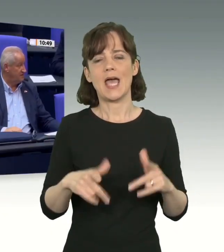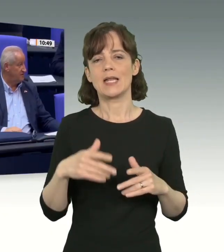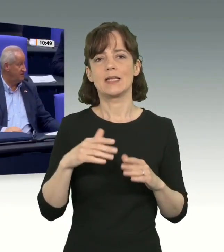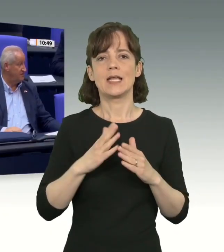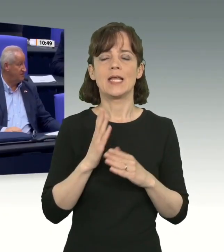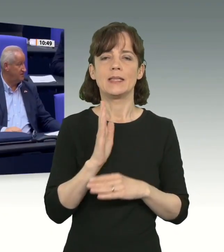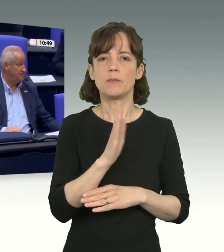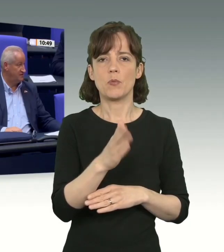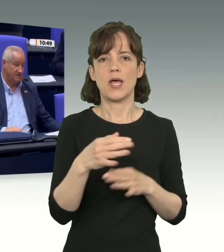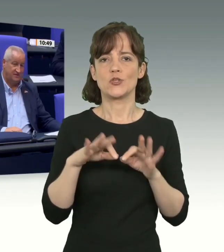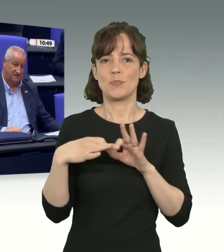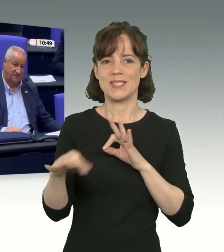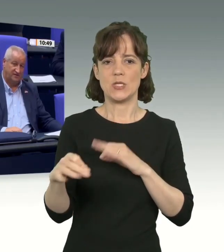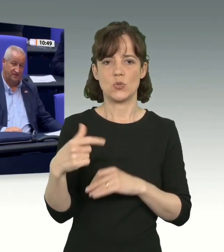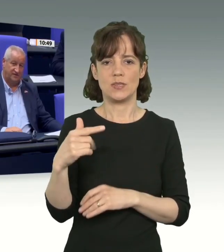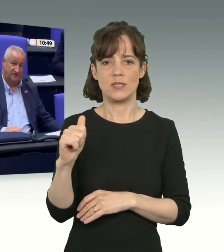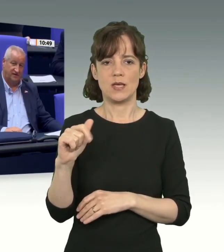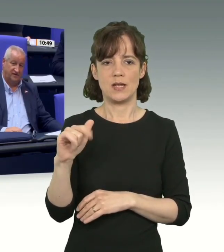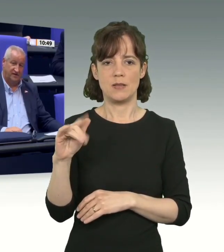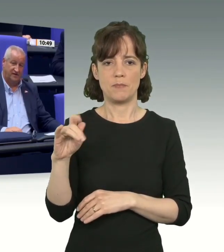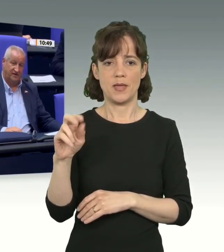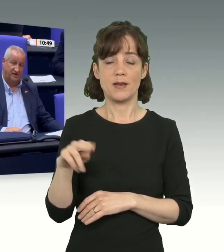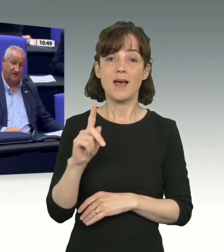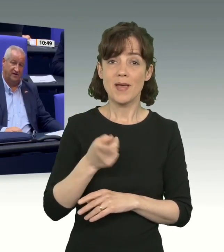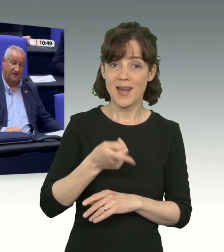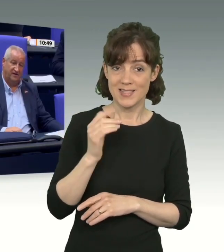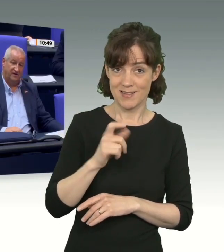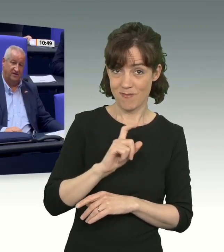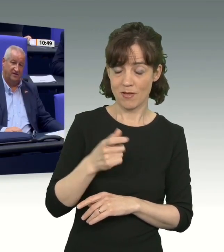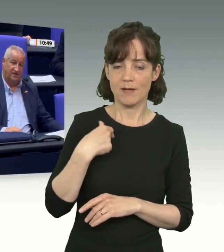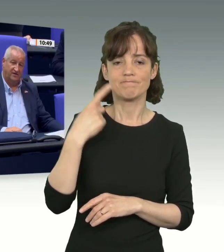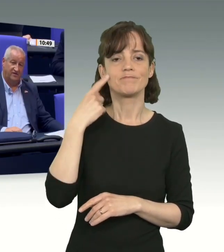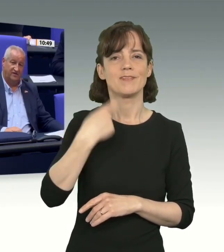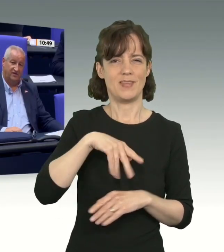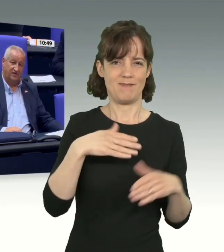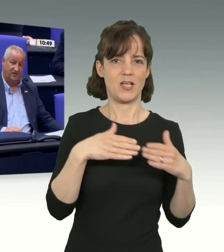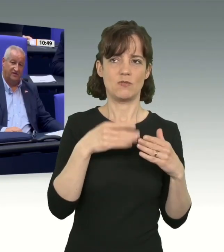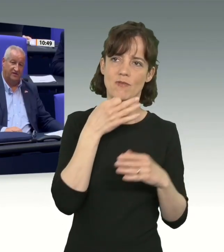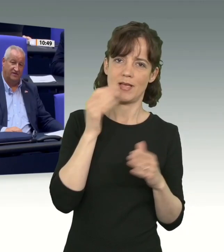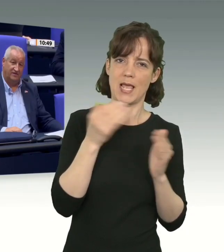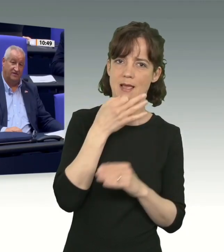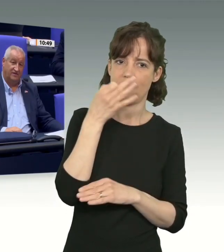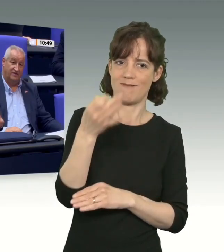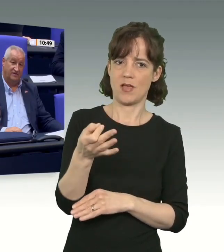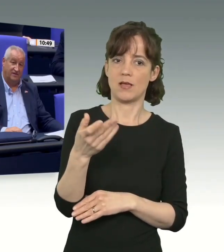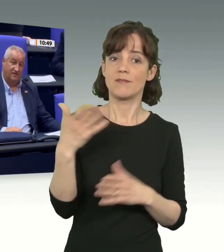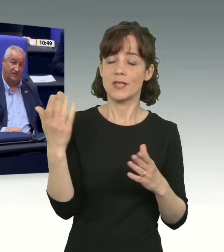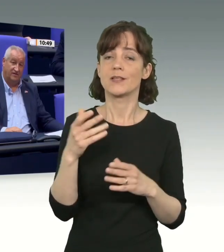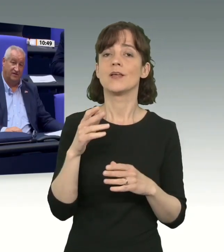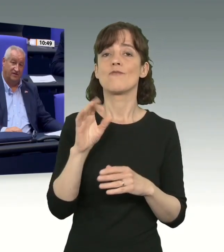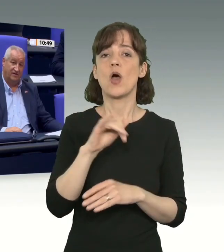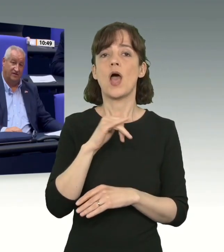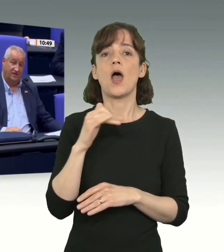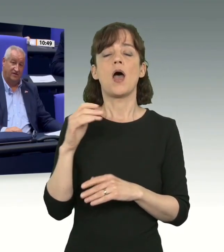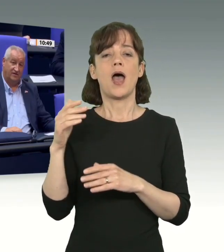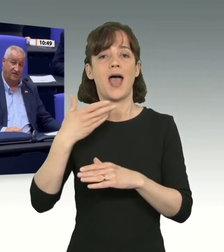gibt. Seit letzter Woche wissen wir aus einer Antwort auf eine kleine Anfrage unserer Fraktionen, dass es für die Ausreise